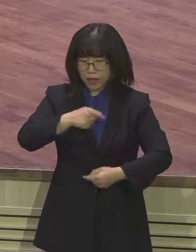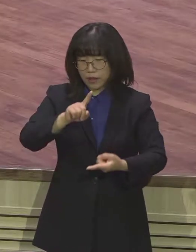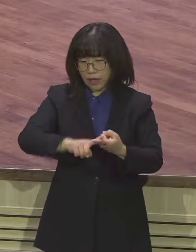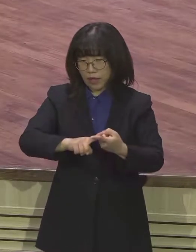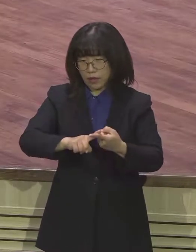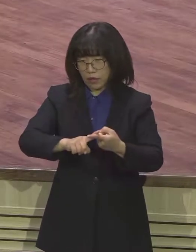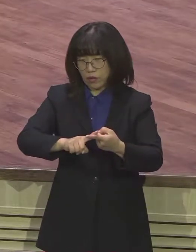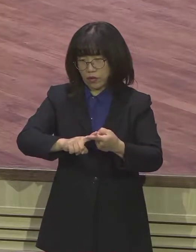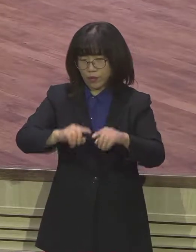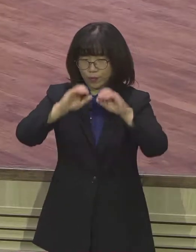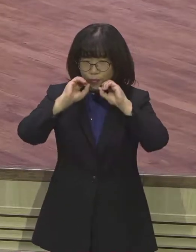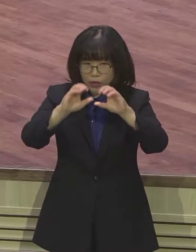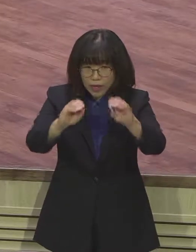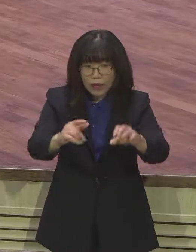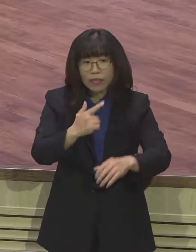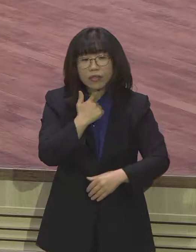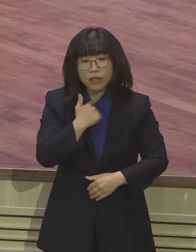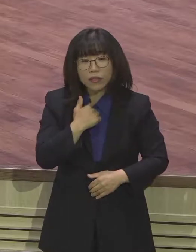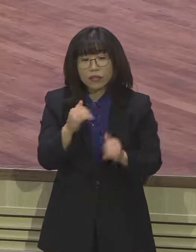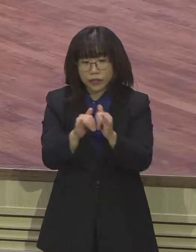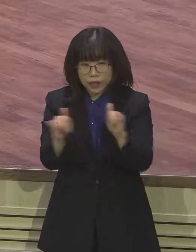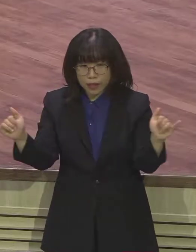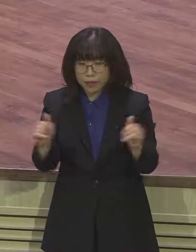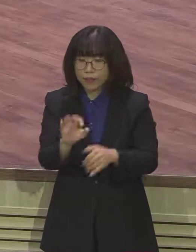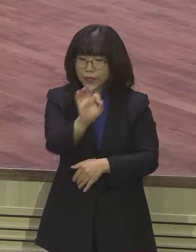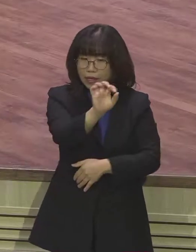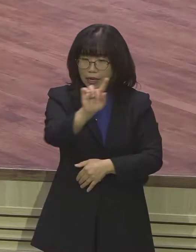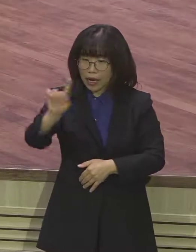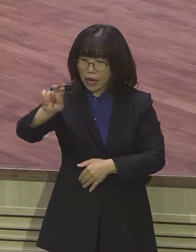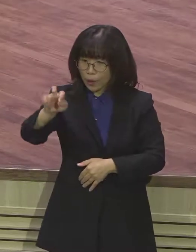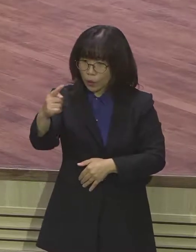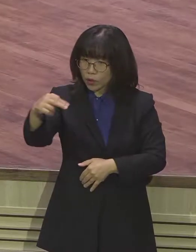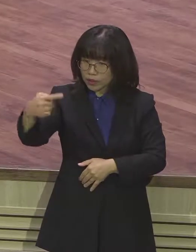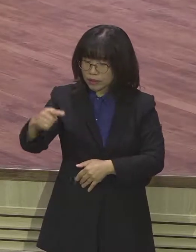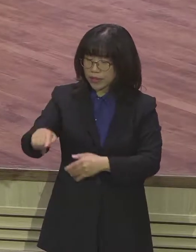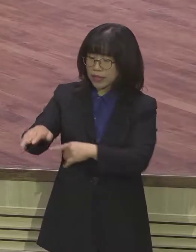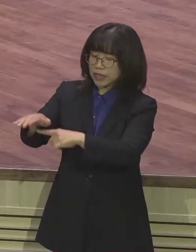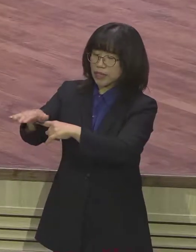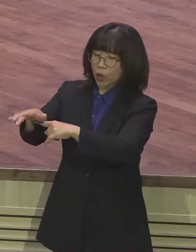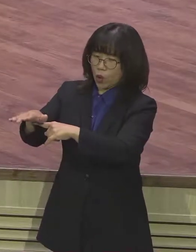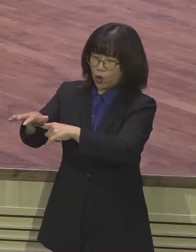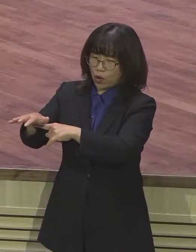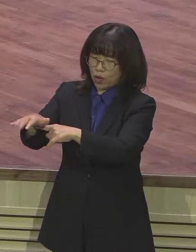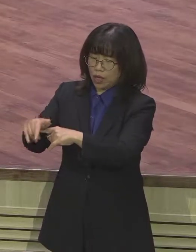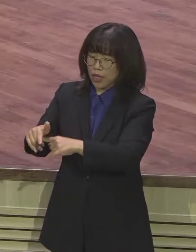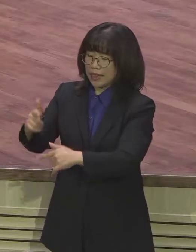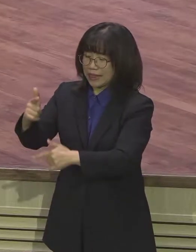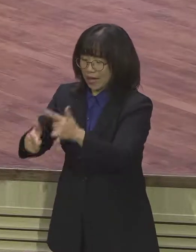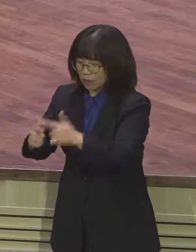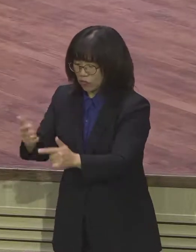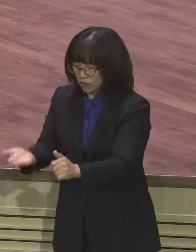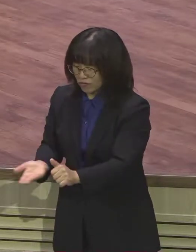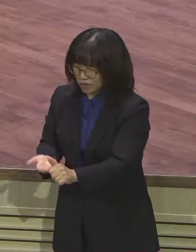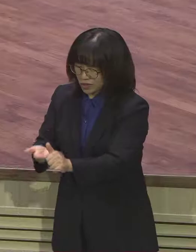때문입니다. 암호스라는 인물은 시골에서 뽕나무를 기르고 또 양을 치던 평범한